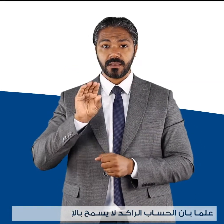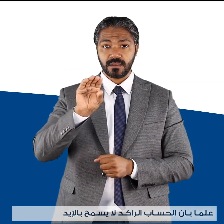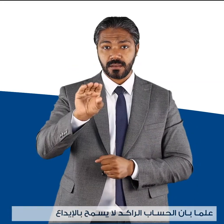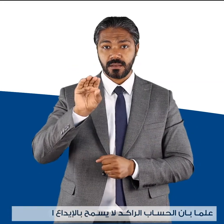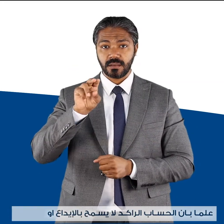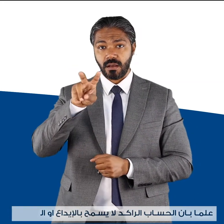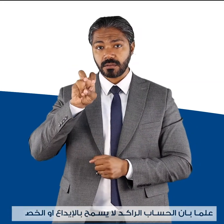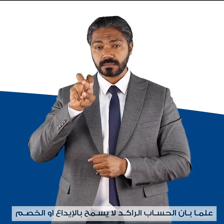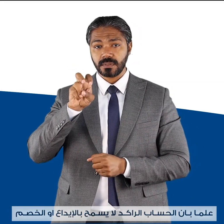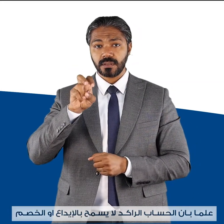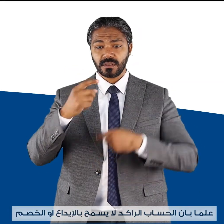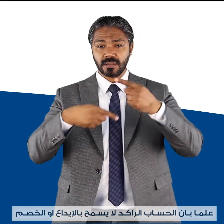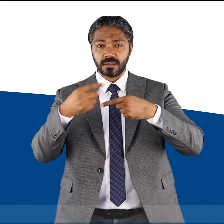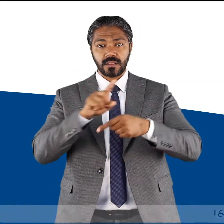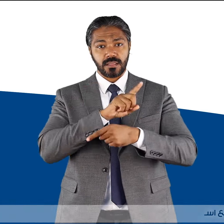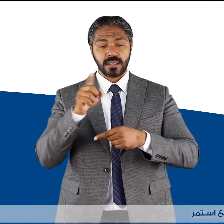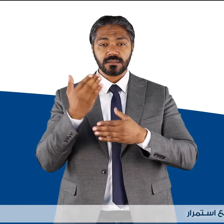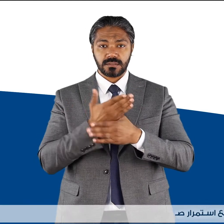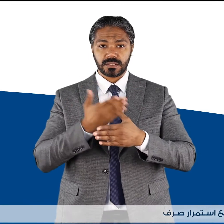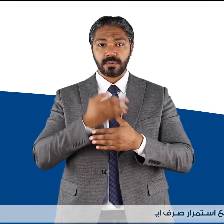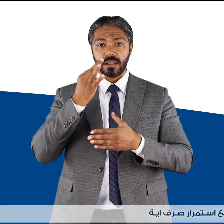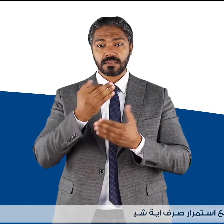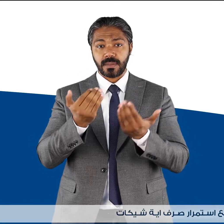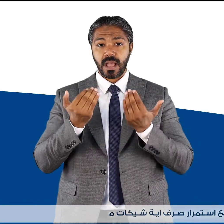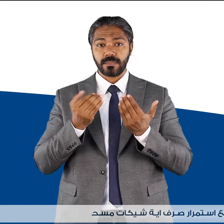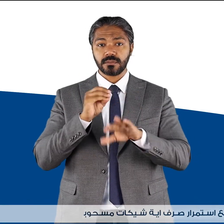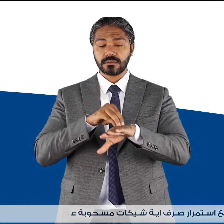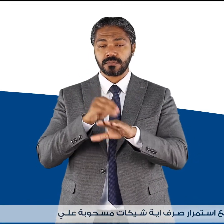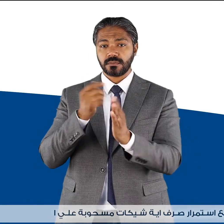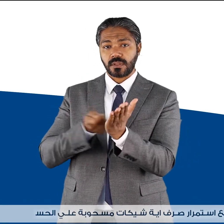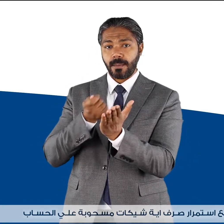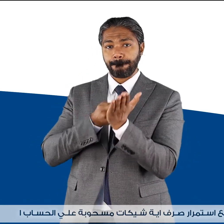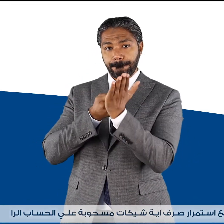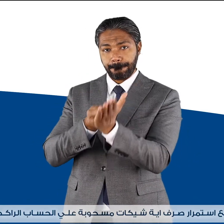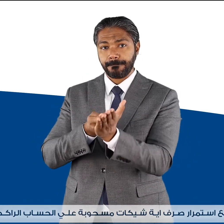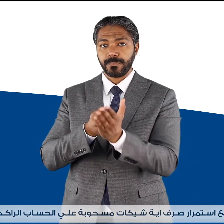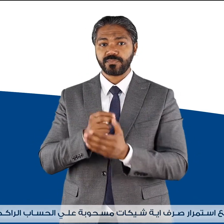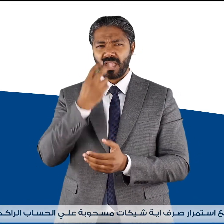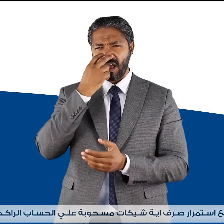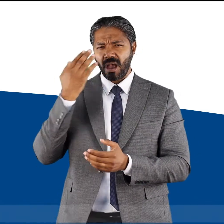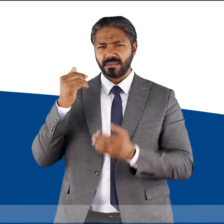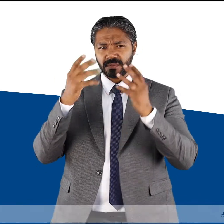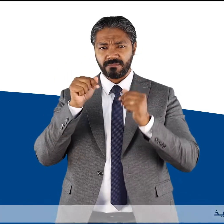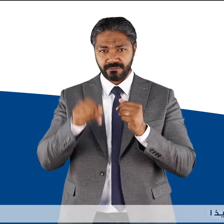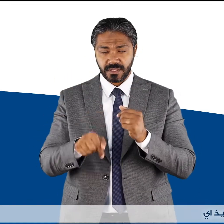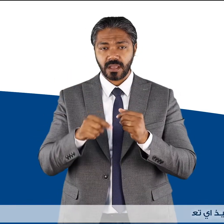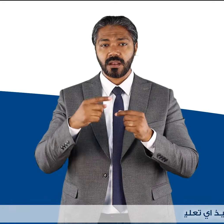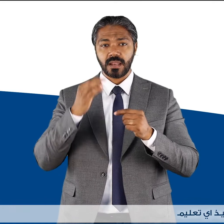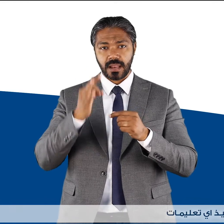بالإيداع أو الخصم مع استمرار صرف أي تشيكات مسحوبة على الحساب الراكد وتنفيذ أي تعليمات